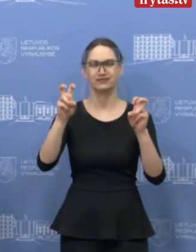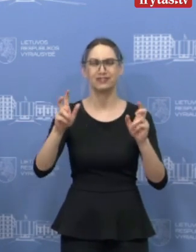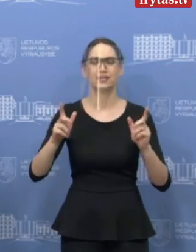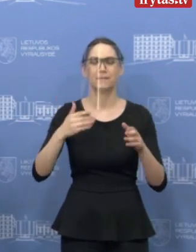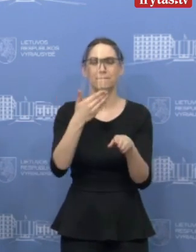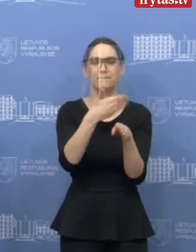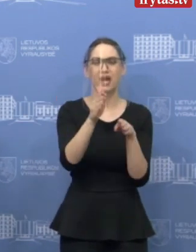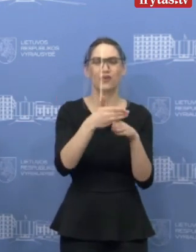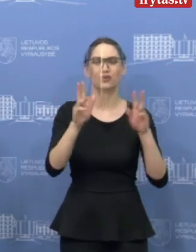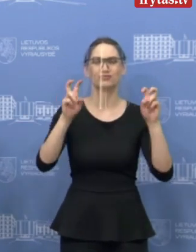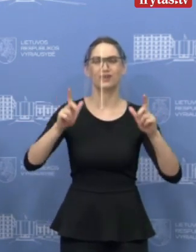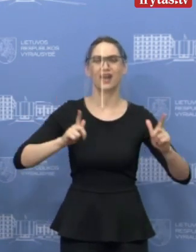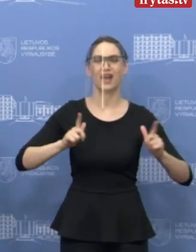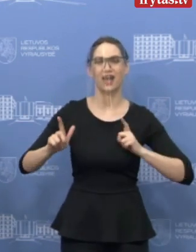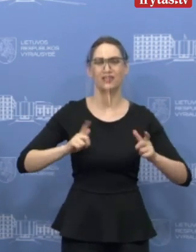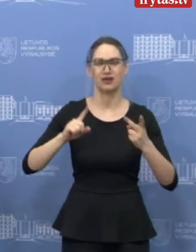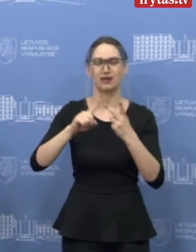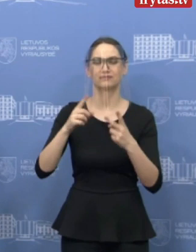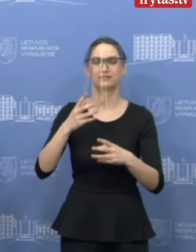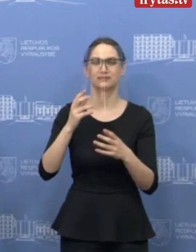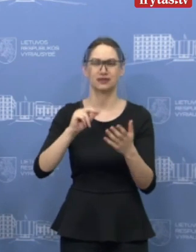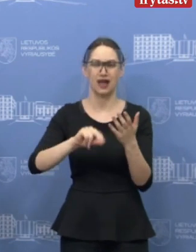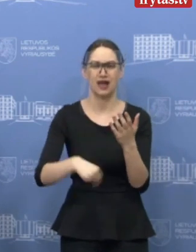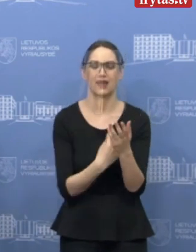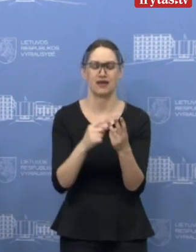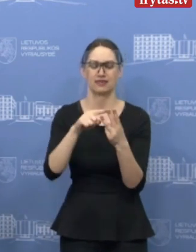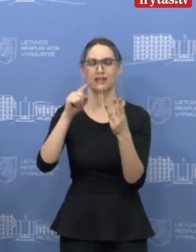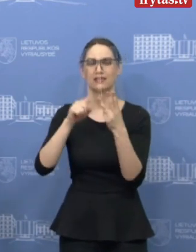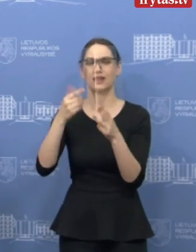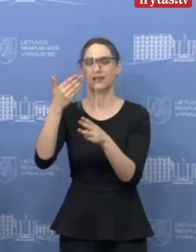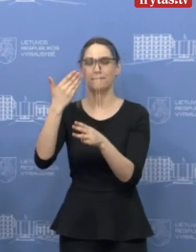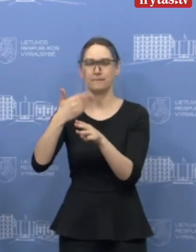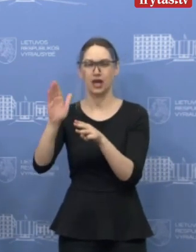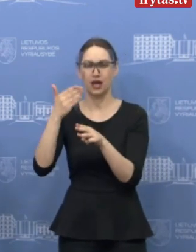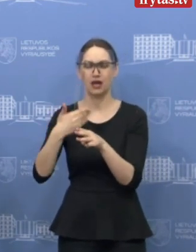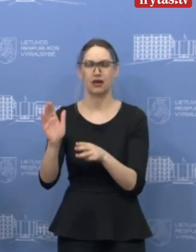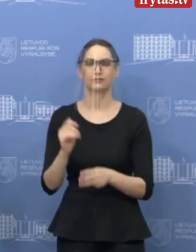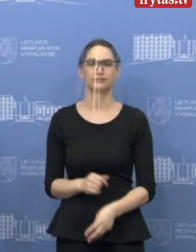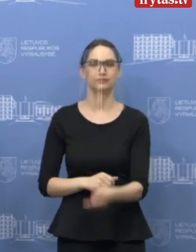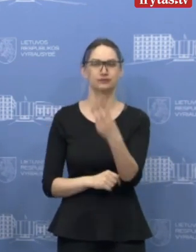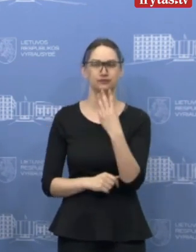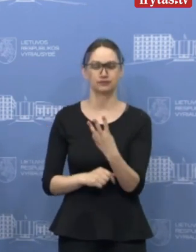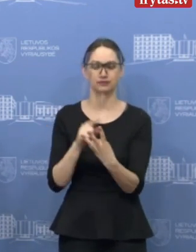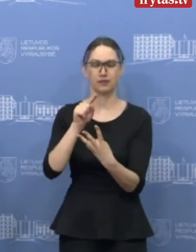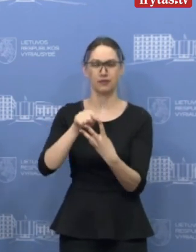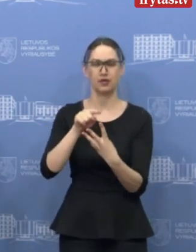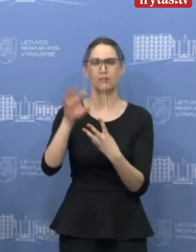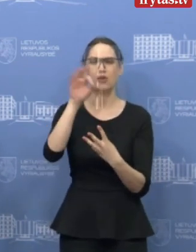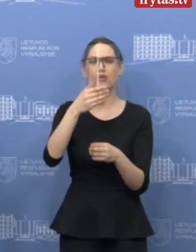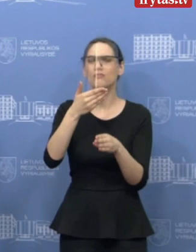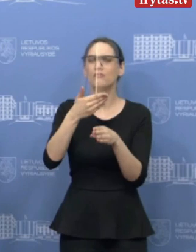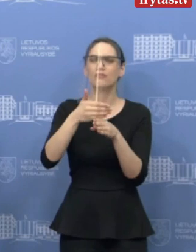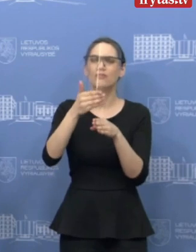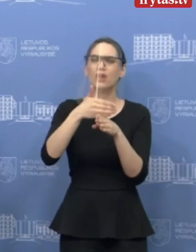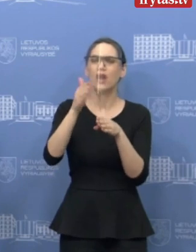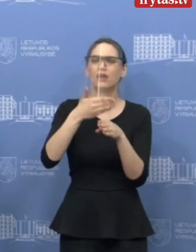antroji priemonė tai yra garantijos ir trečioji yra paskūlos. Tai pirmiausia, kalbant apie paskūlų atostogas,